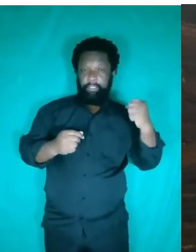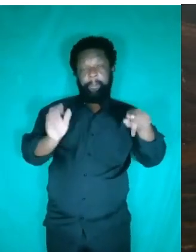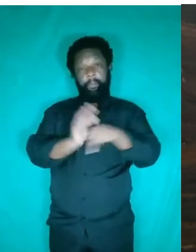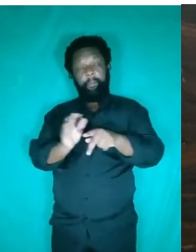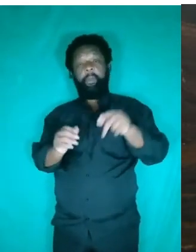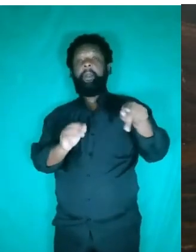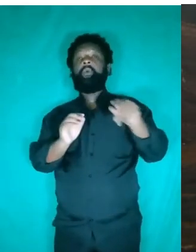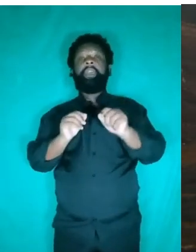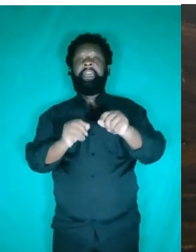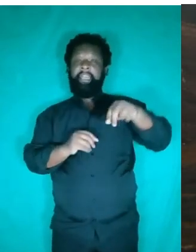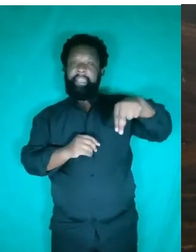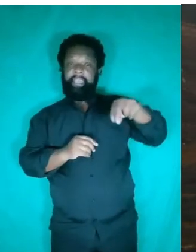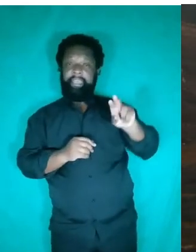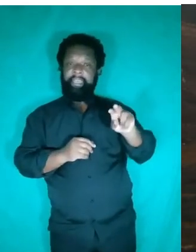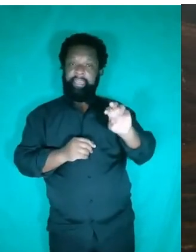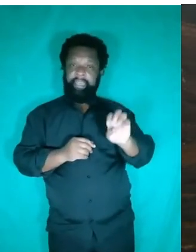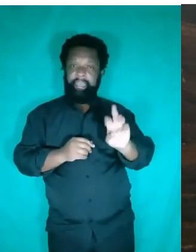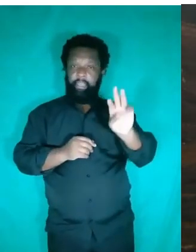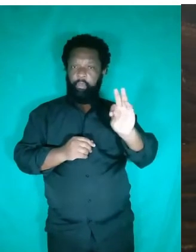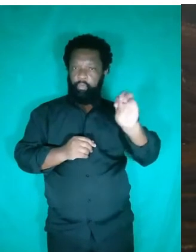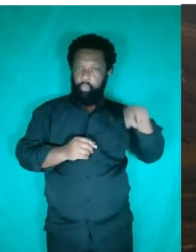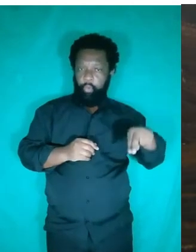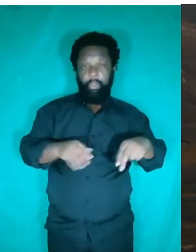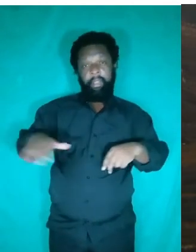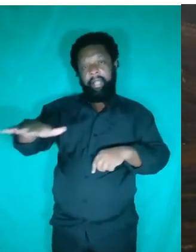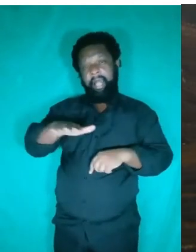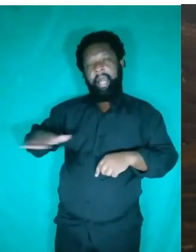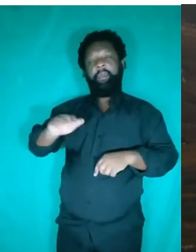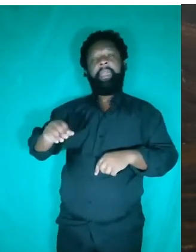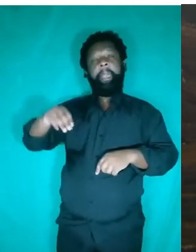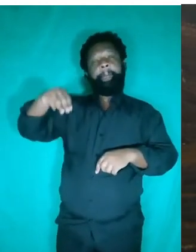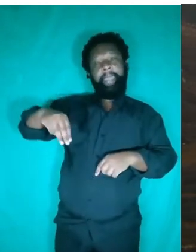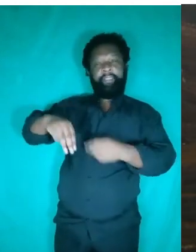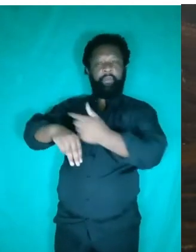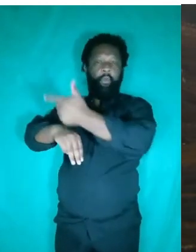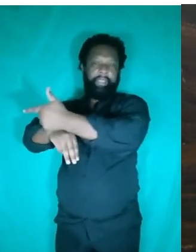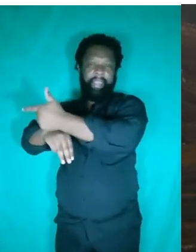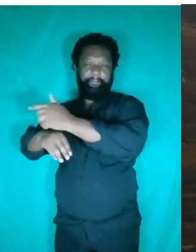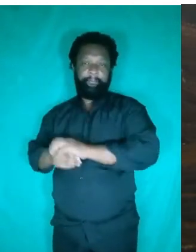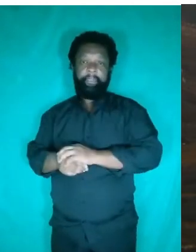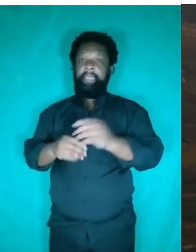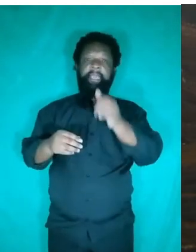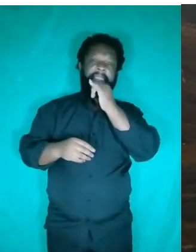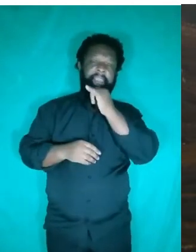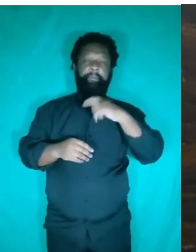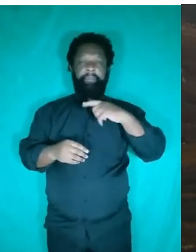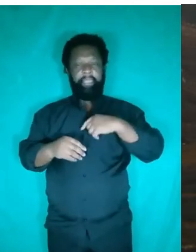é dada em newtons e a área é dada em metros quadrados. Aqui eu coloquei uma situação problema, onde nós possamos